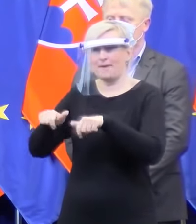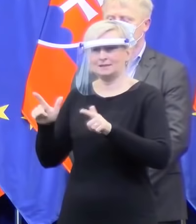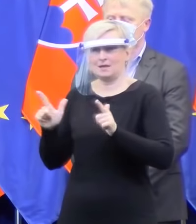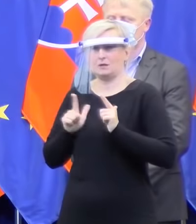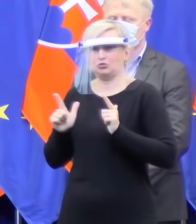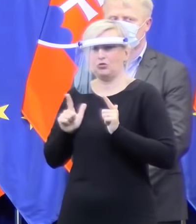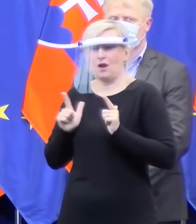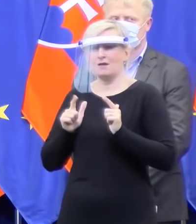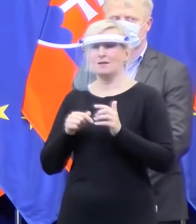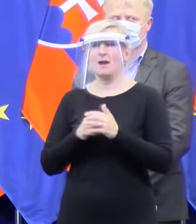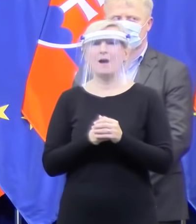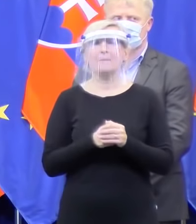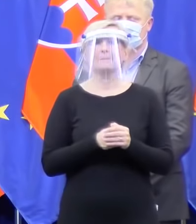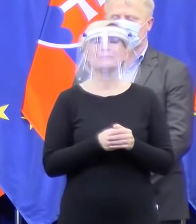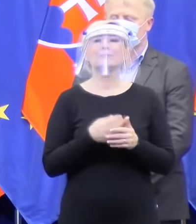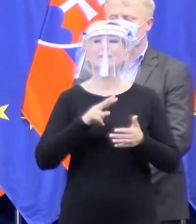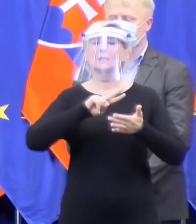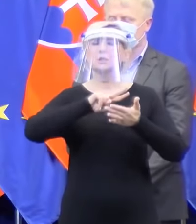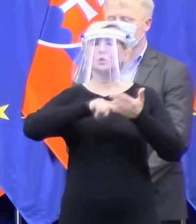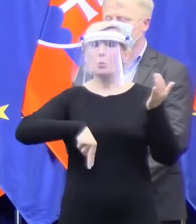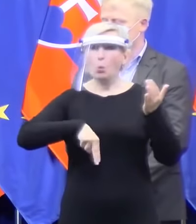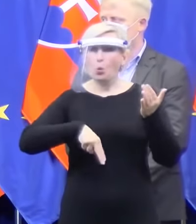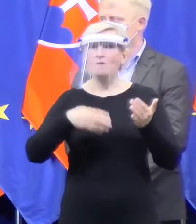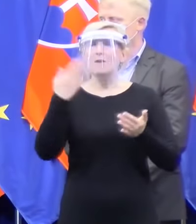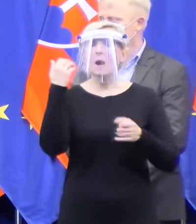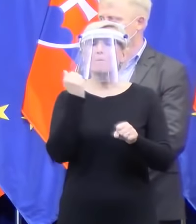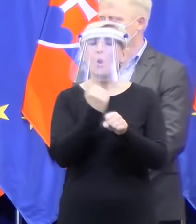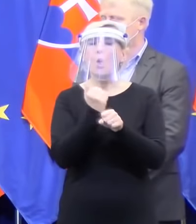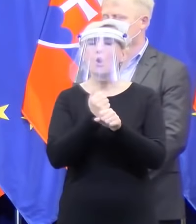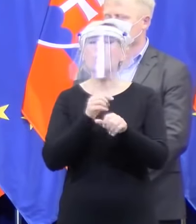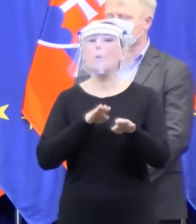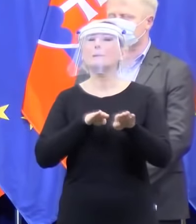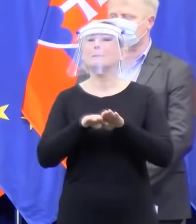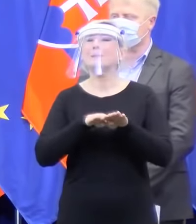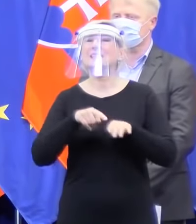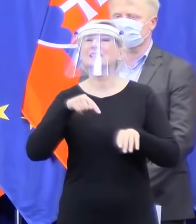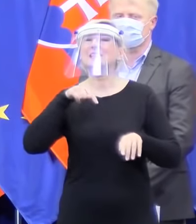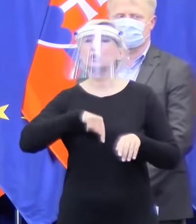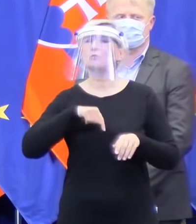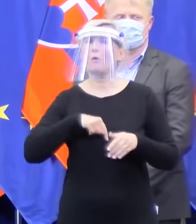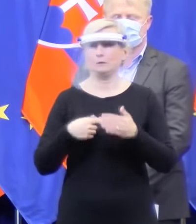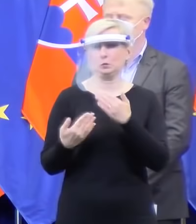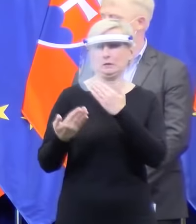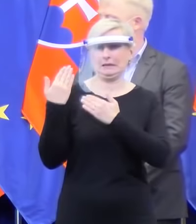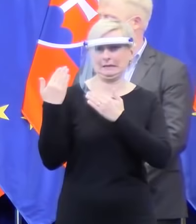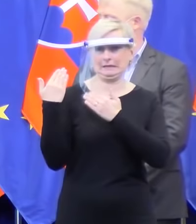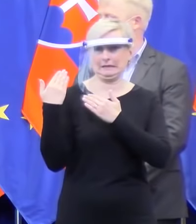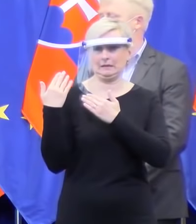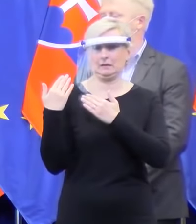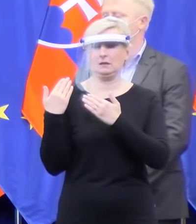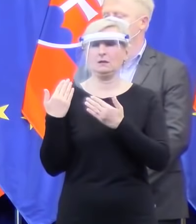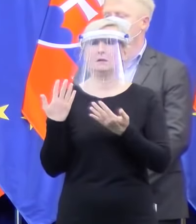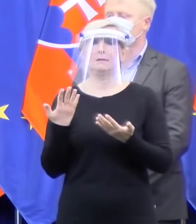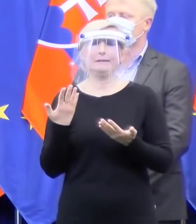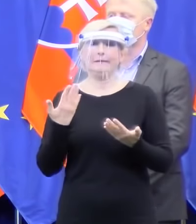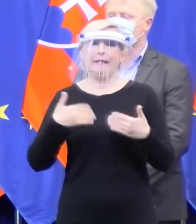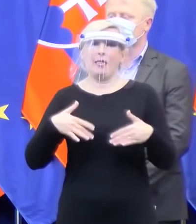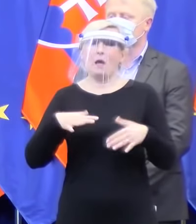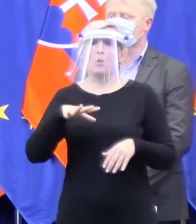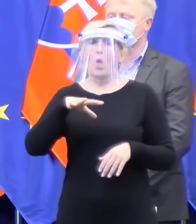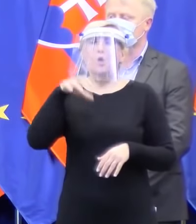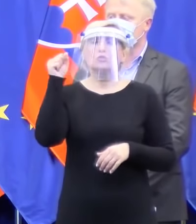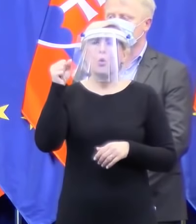zmluva, ktorú robilo ministerstvo vnútra, myslím. Ešte. Dávnejšie neboli schopní to na